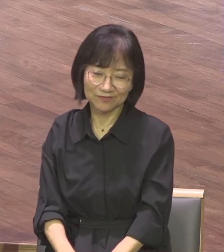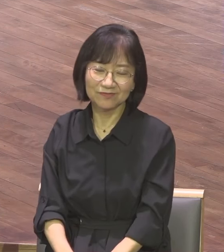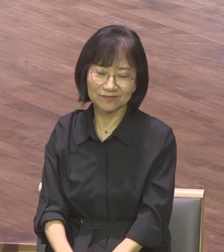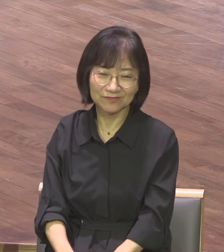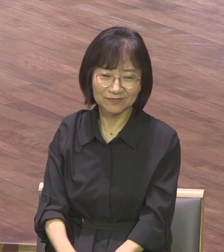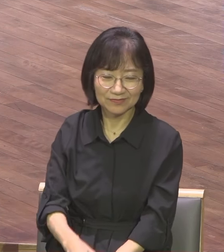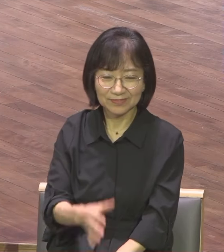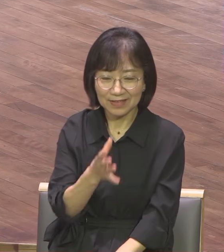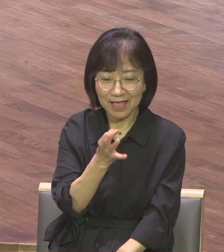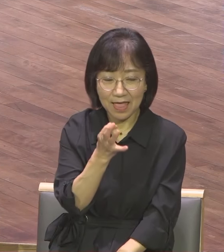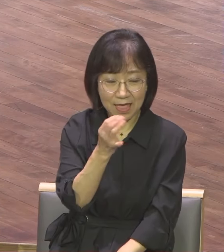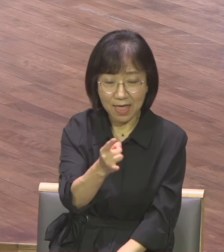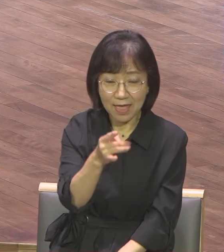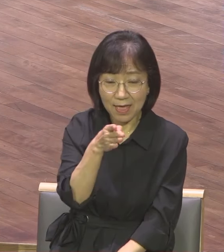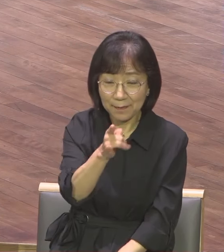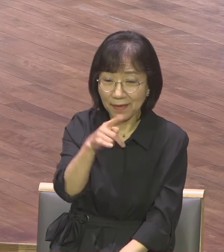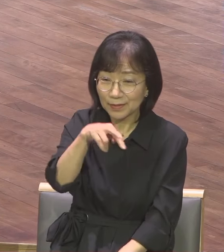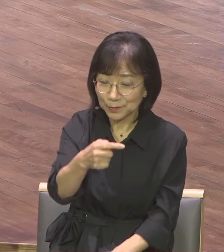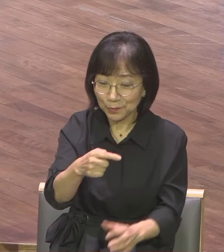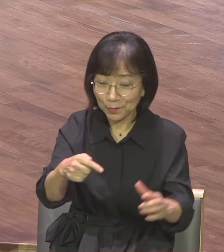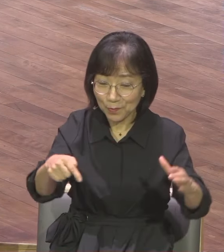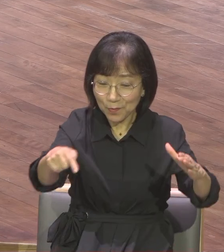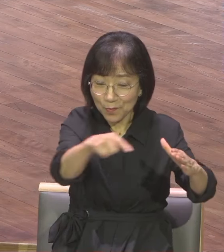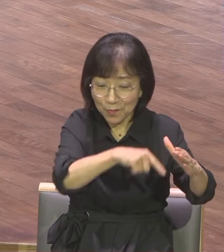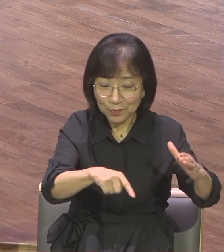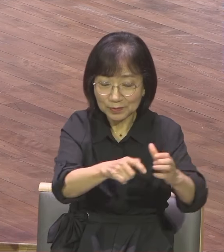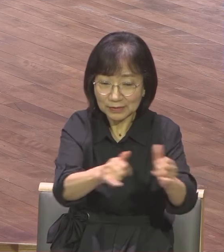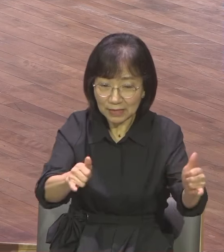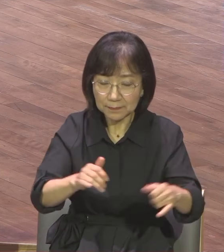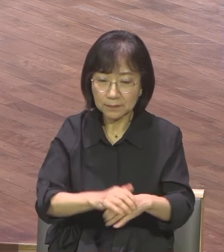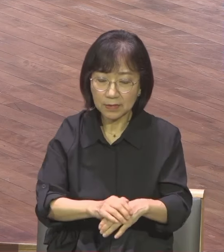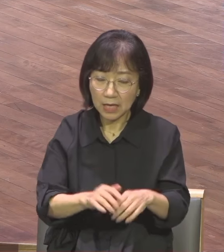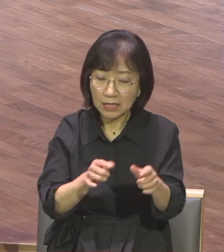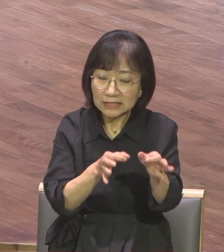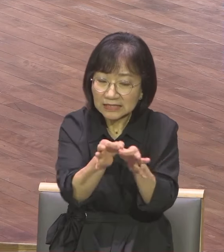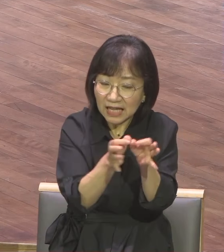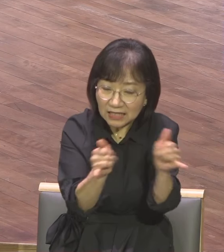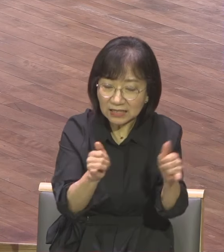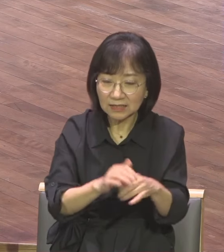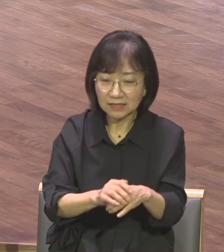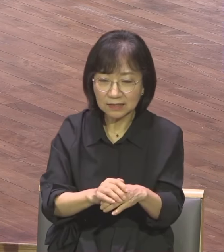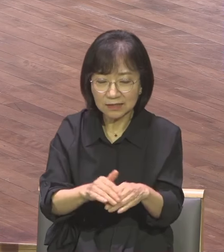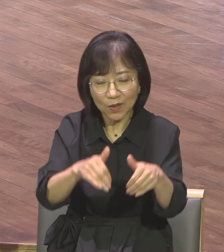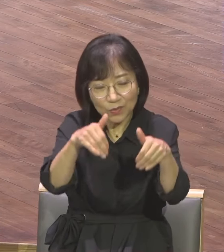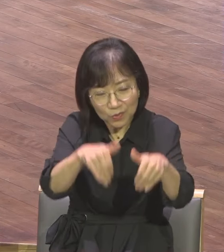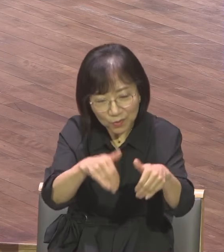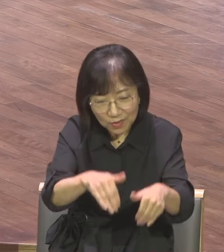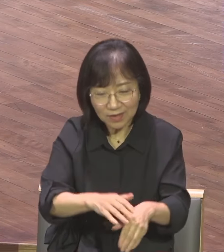상인도 있었고 일반 주민도 있었고 노예도 있었고 가난한 자도 있었고 흑인도 있었어요